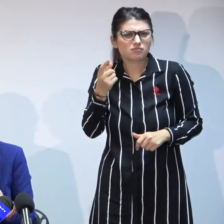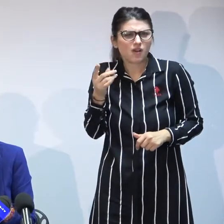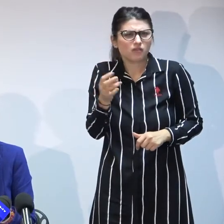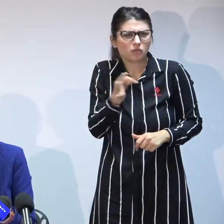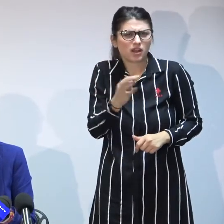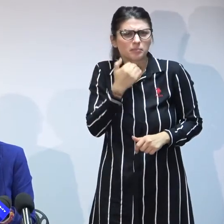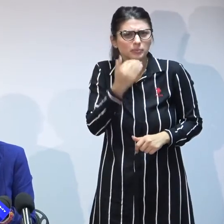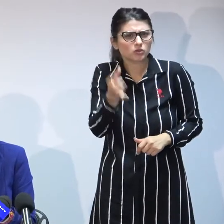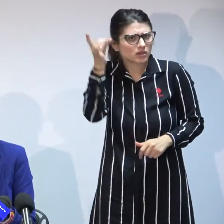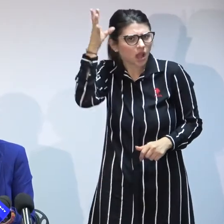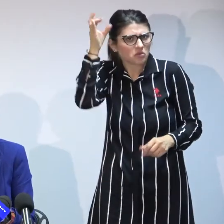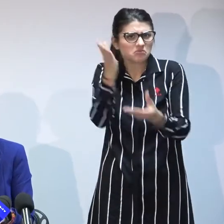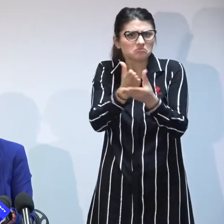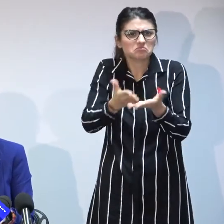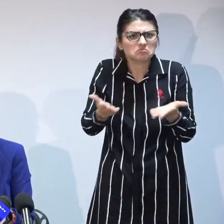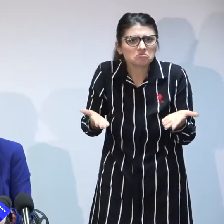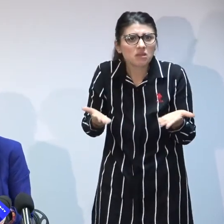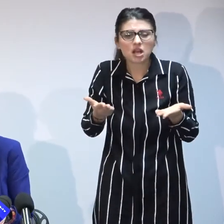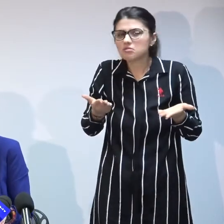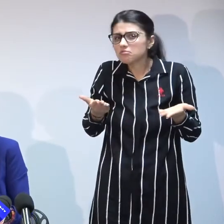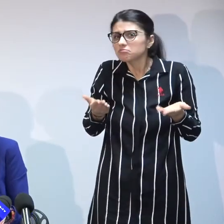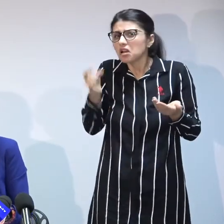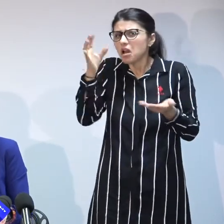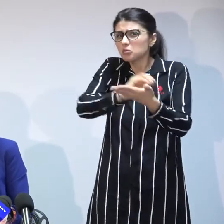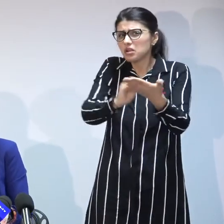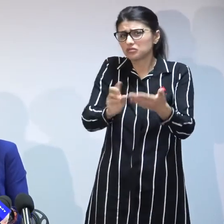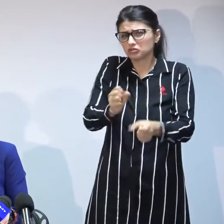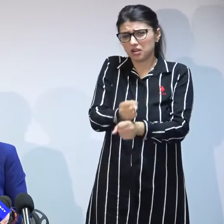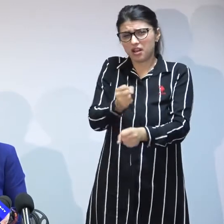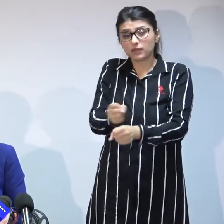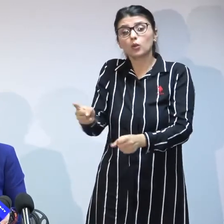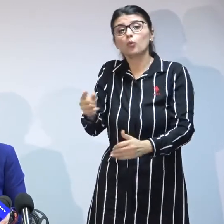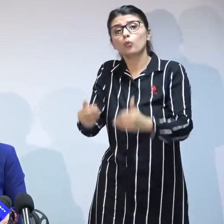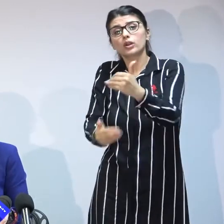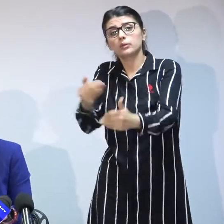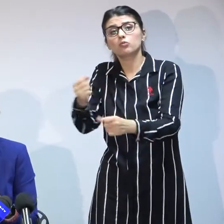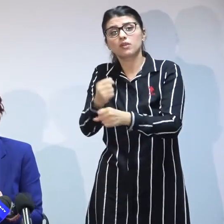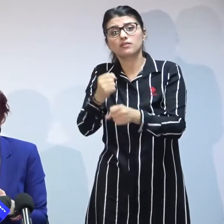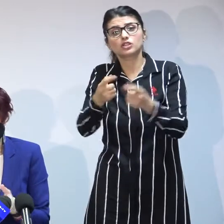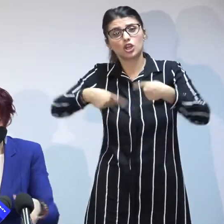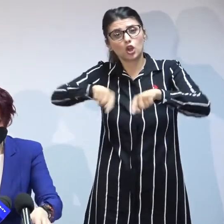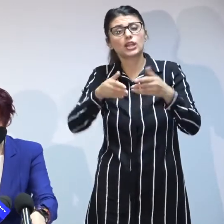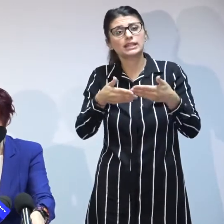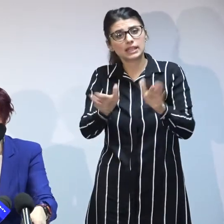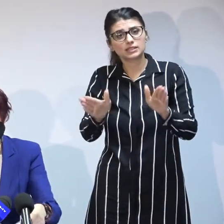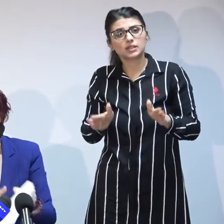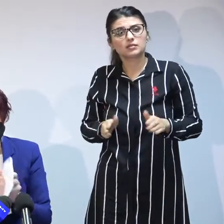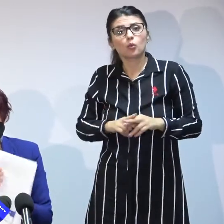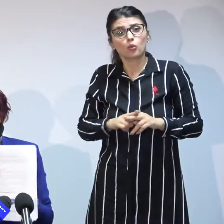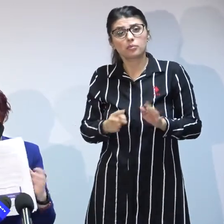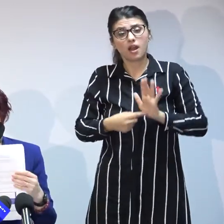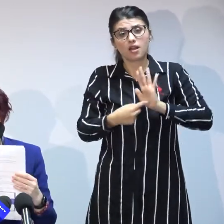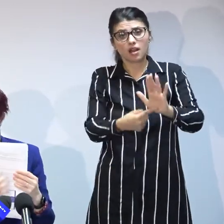acel document și asta este următorul capitol al șantierului pe care îl deschidem deci felul ce îi se